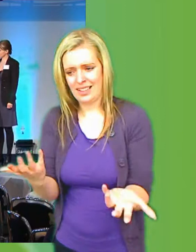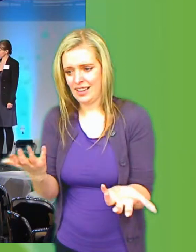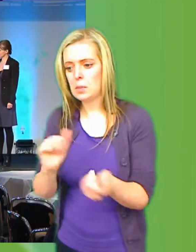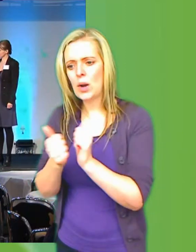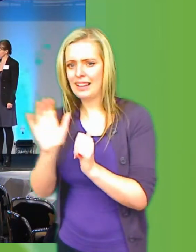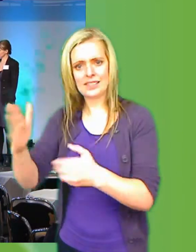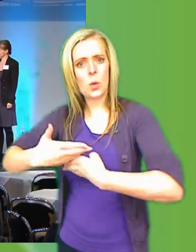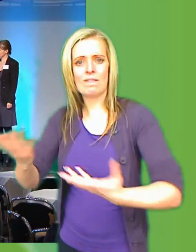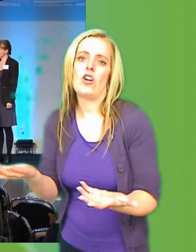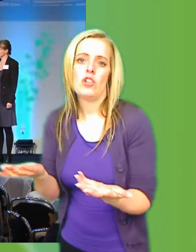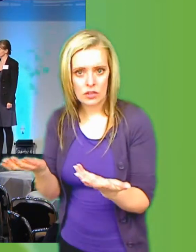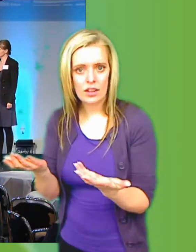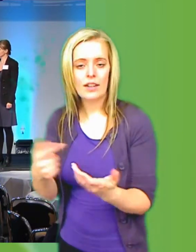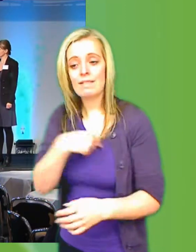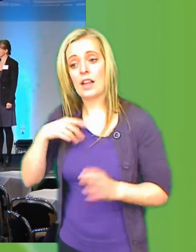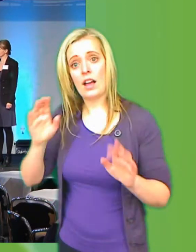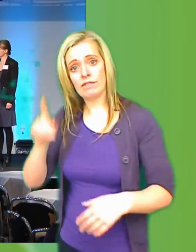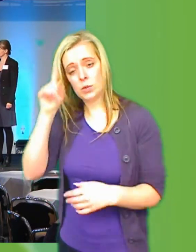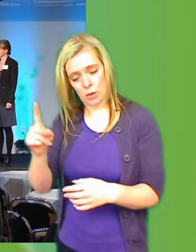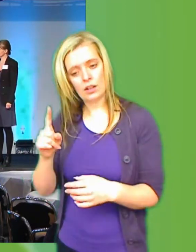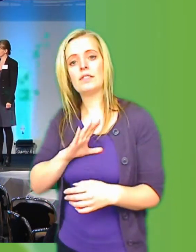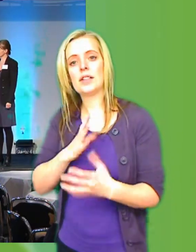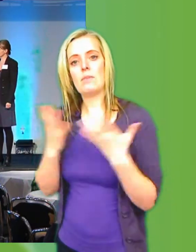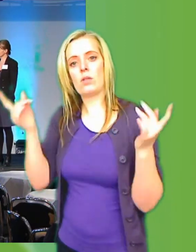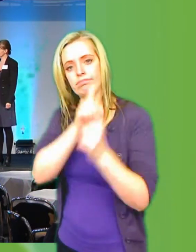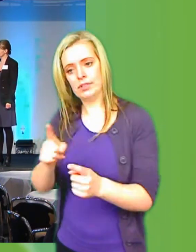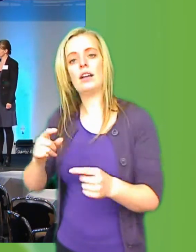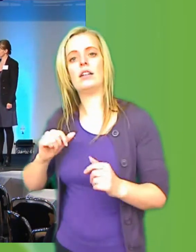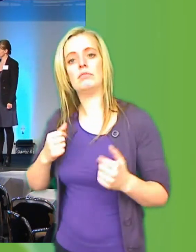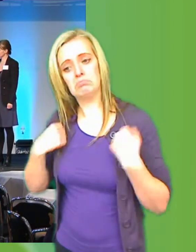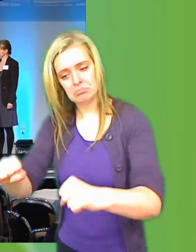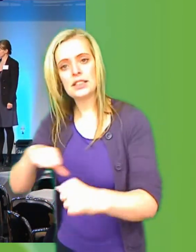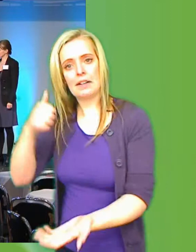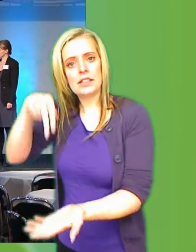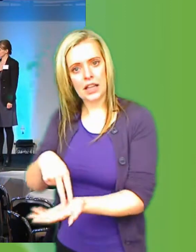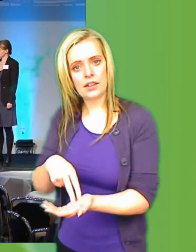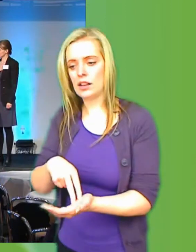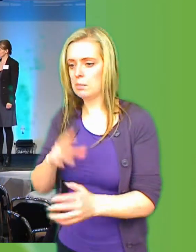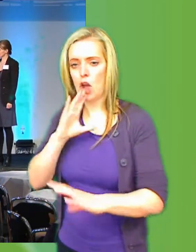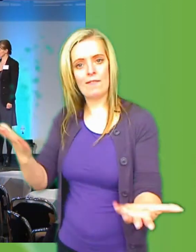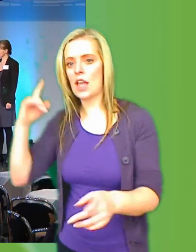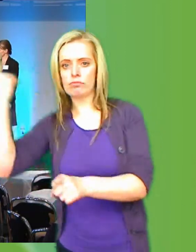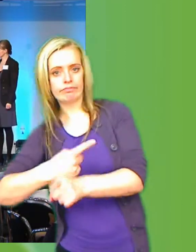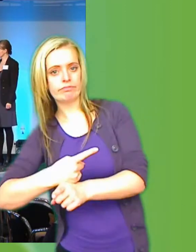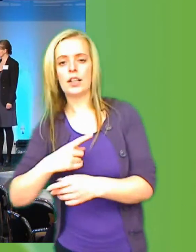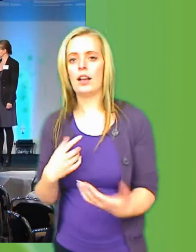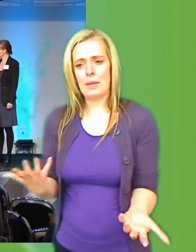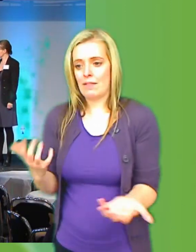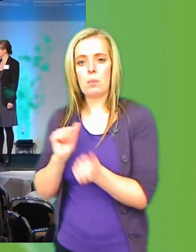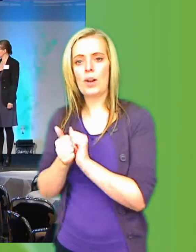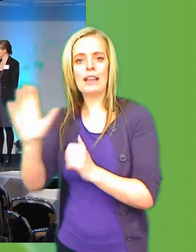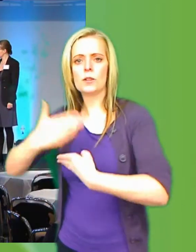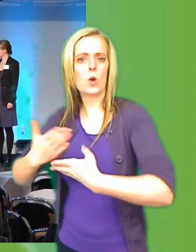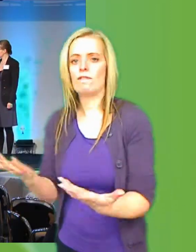då? Vi har förstått nu att det här är en massa människor som agerar väldigt självständigt och utan några som helst direktiv. Eller så. Vad ska politiken ta för roll?